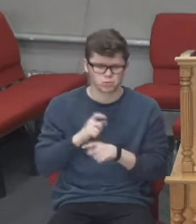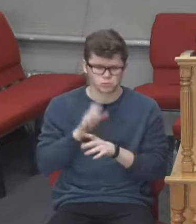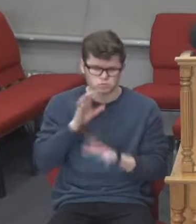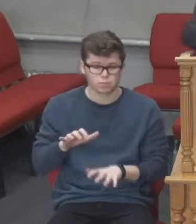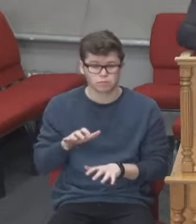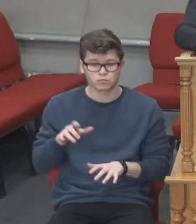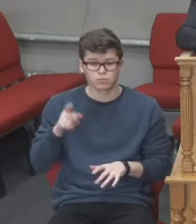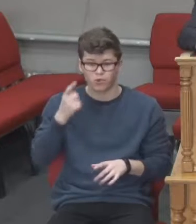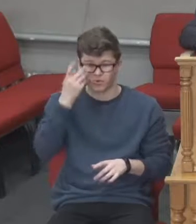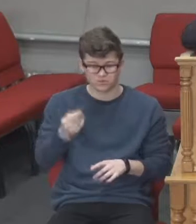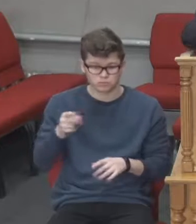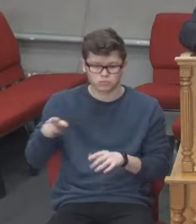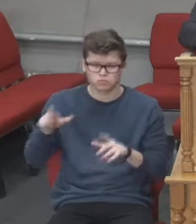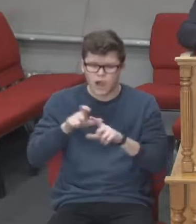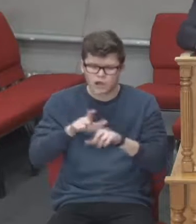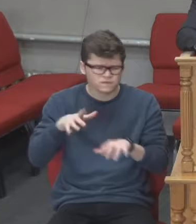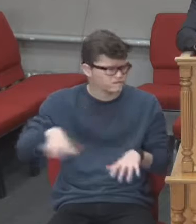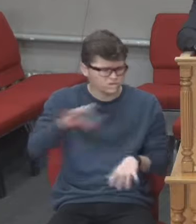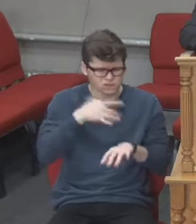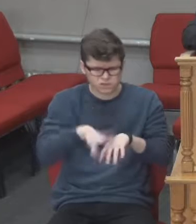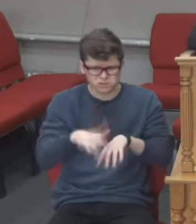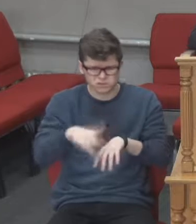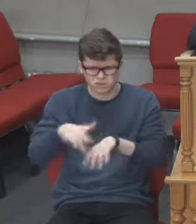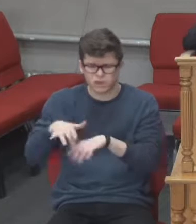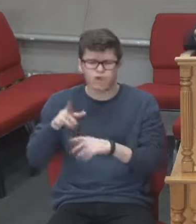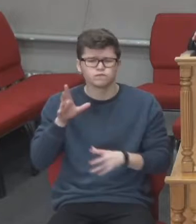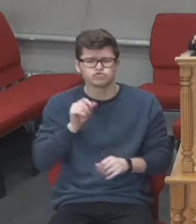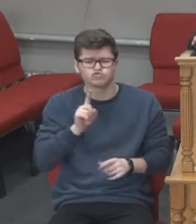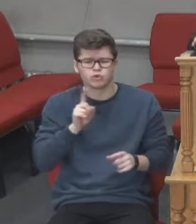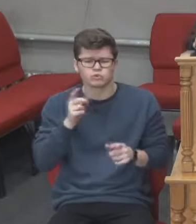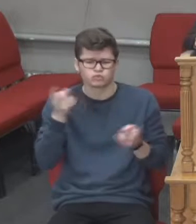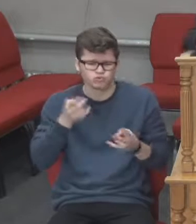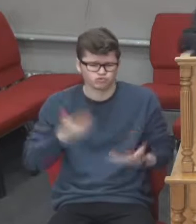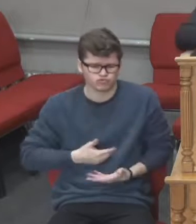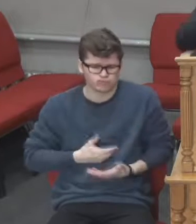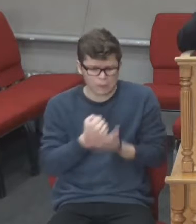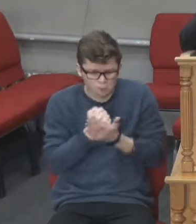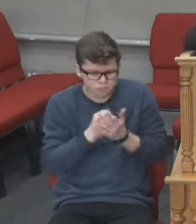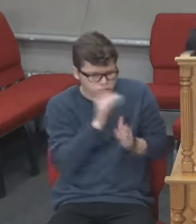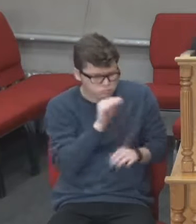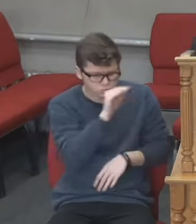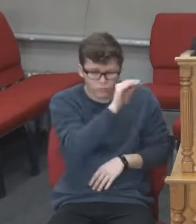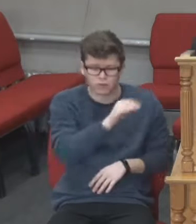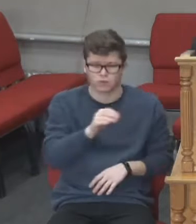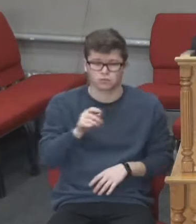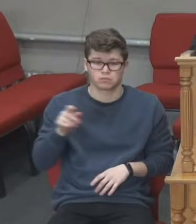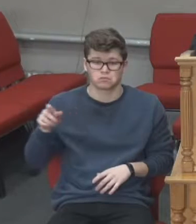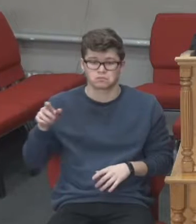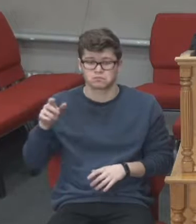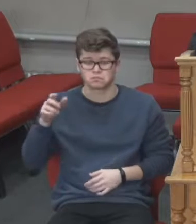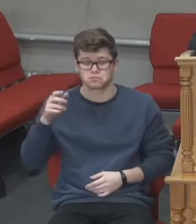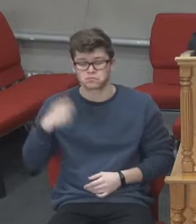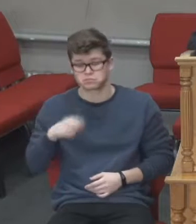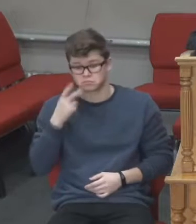швидко був прийнятий закон. І буквально за декілька днів ситуацію стабілізували. В магазини завезли продукти.